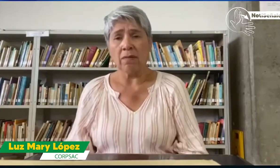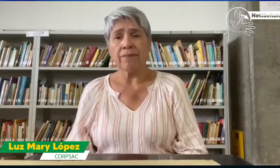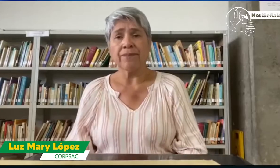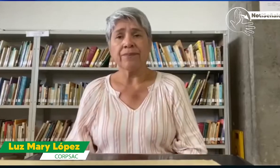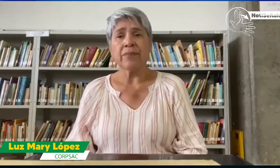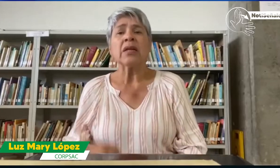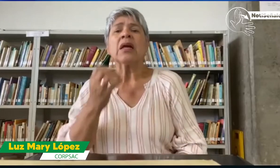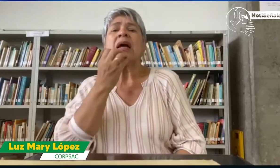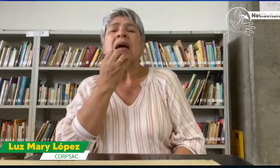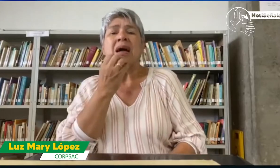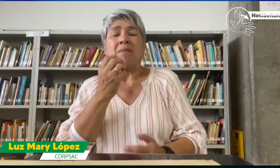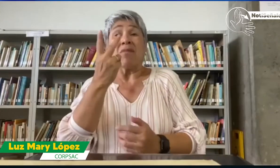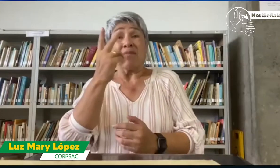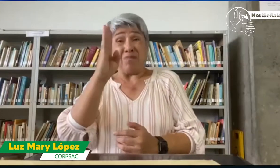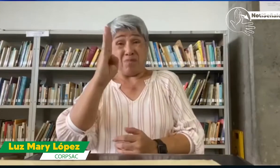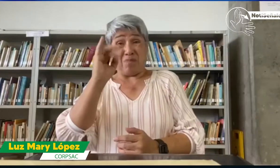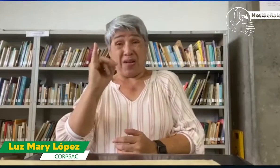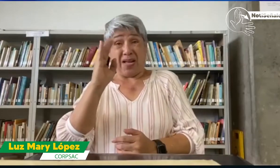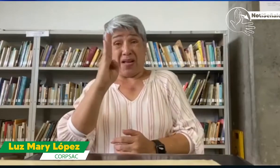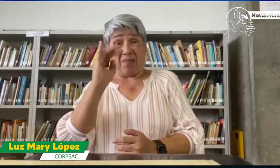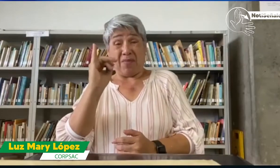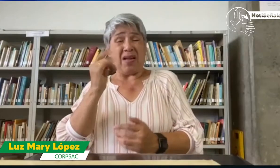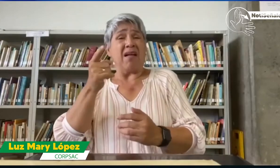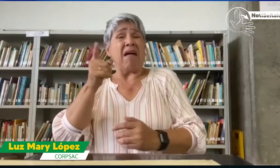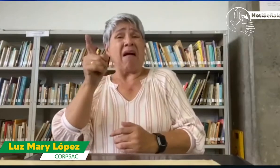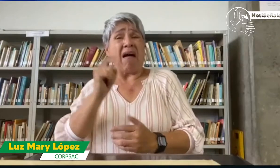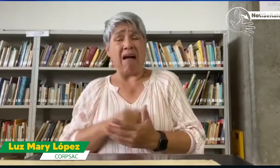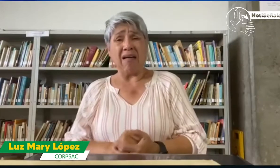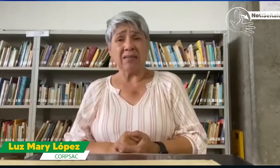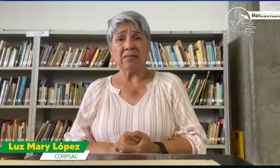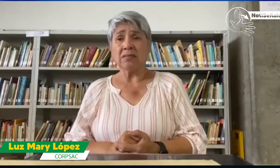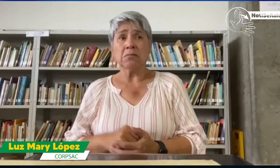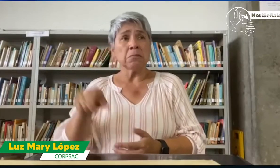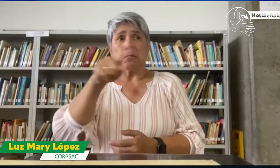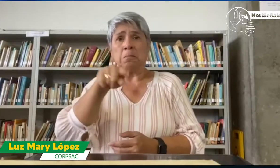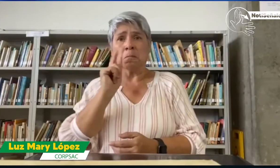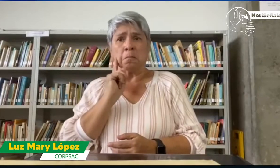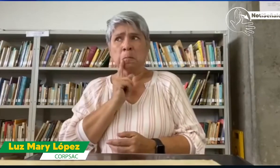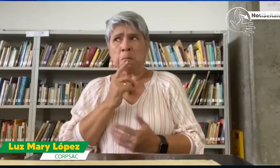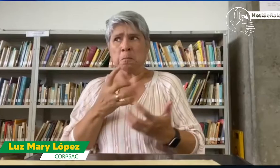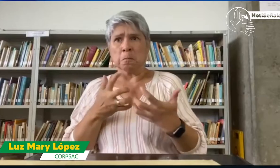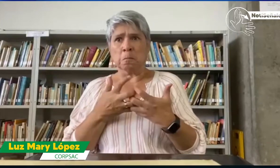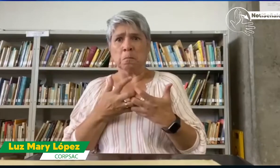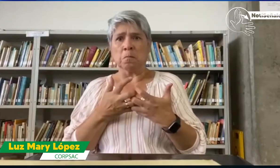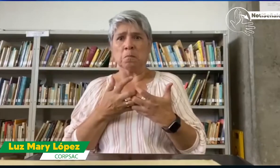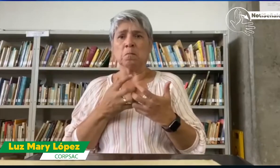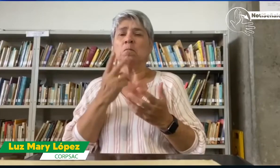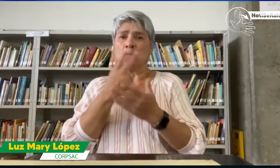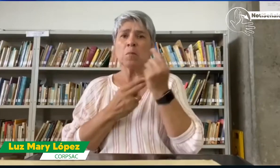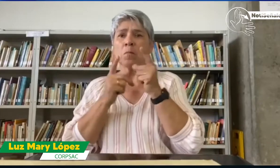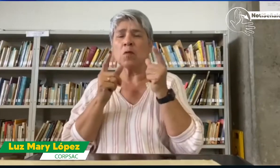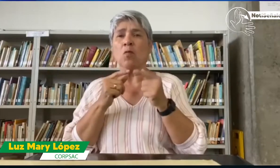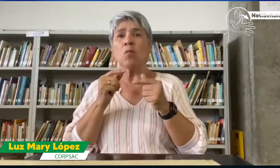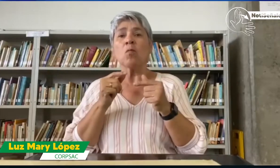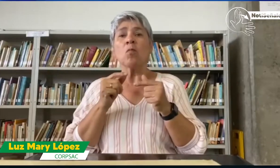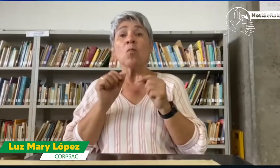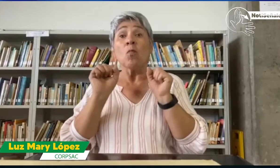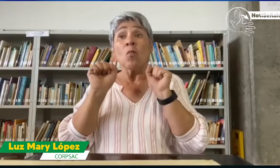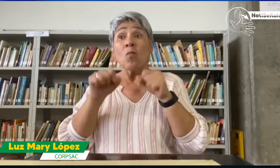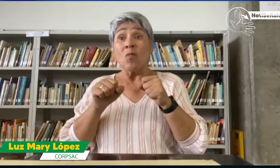pero eso en la práctica no se ve. Este enfoque bilingüe y bicultural, las personas sordas